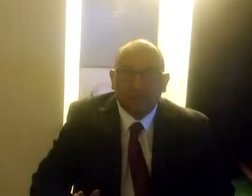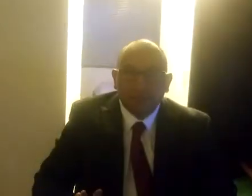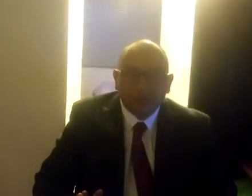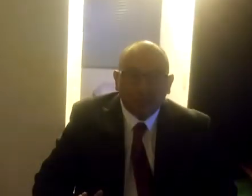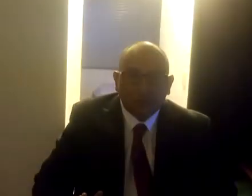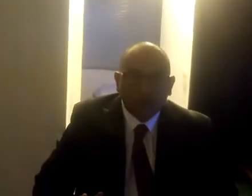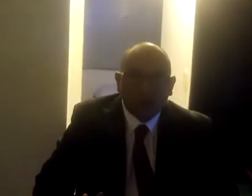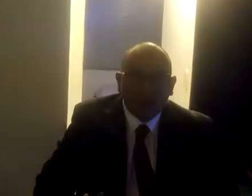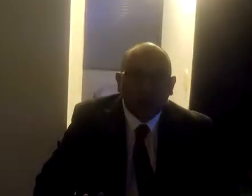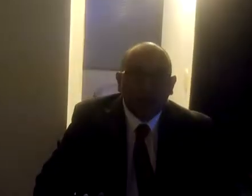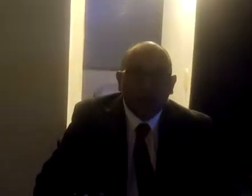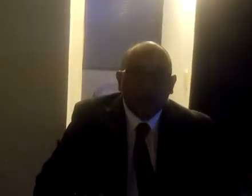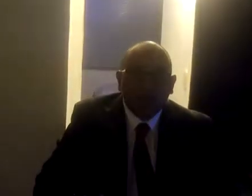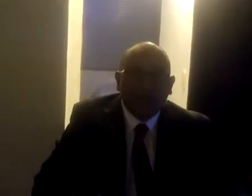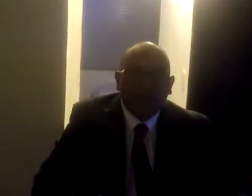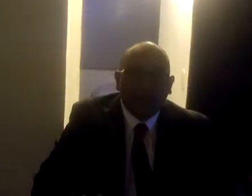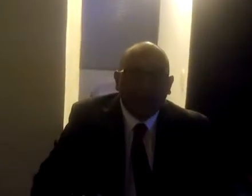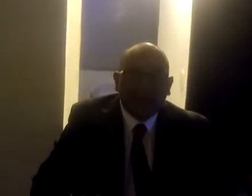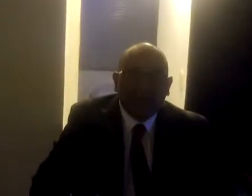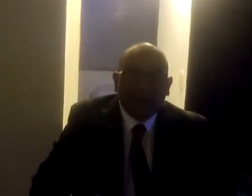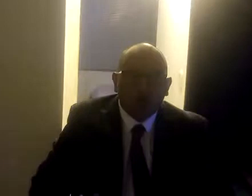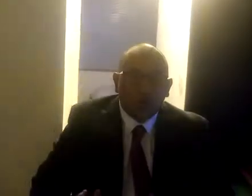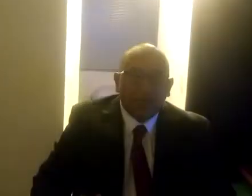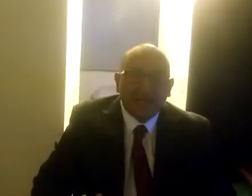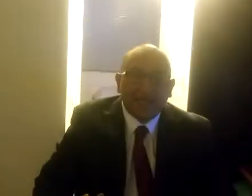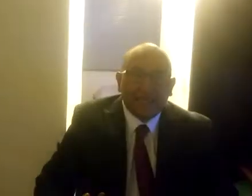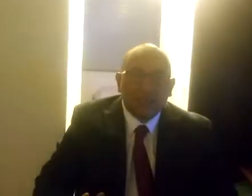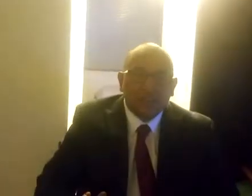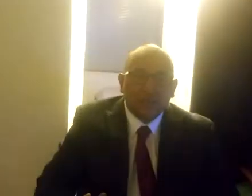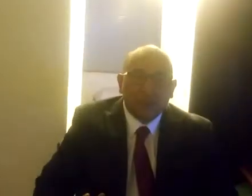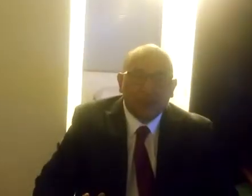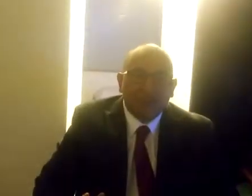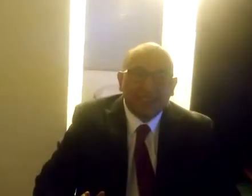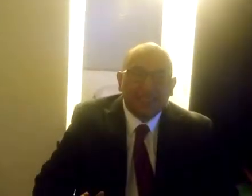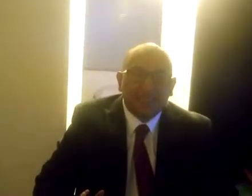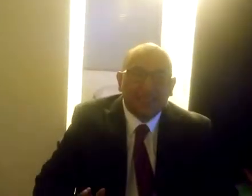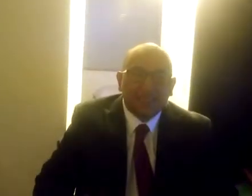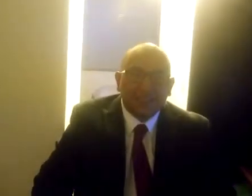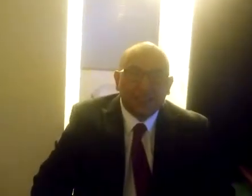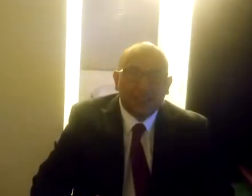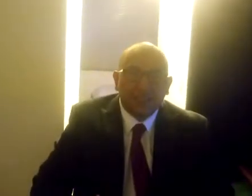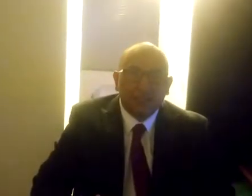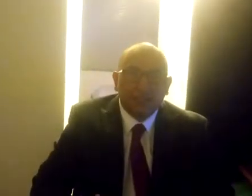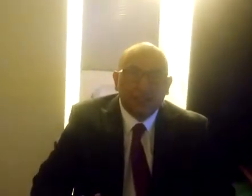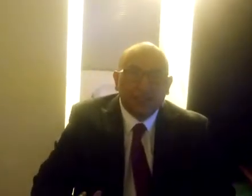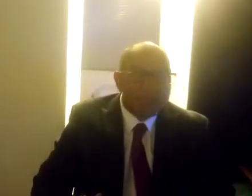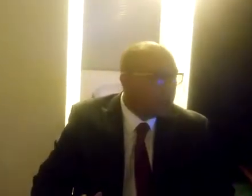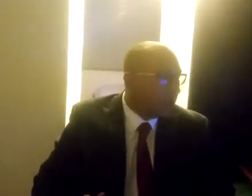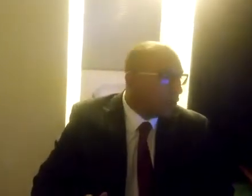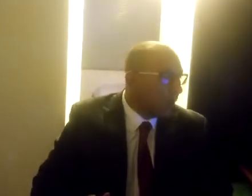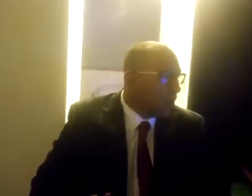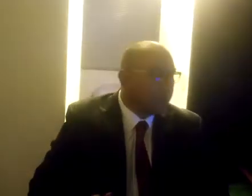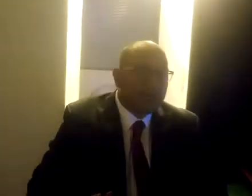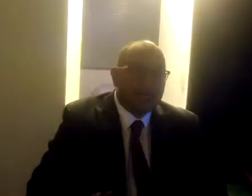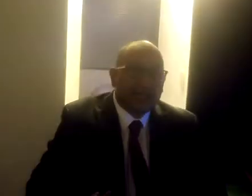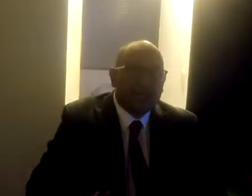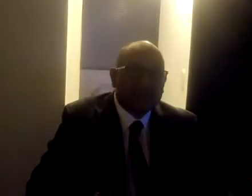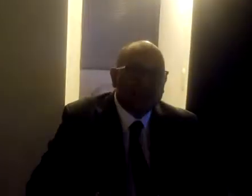Europa queda en una situación bastante difícil dentro de la cual lo que quieren es